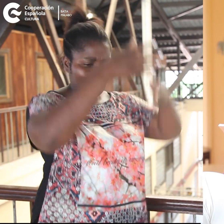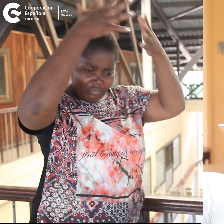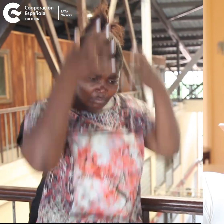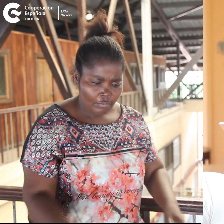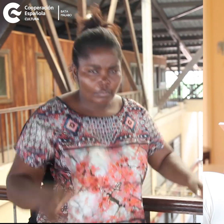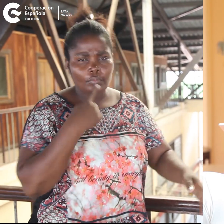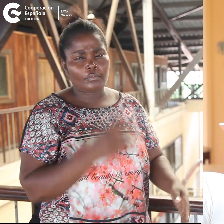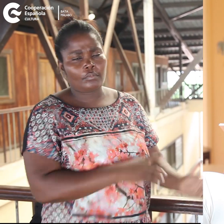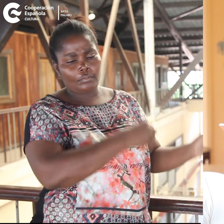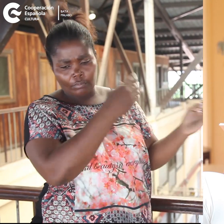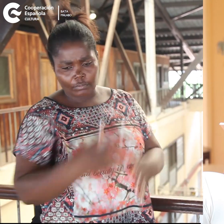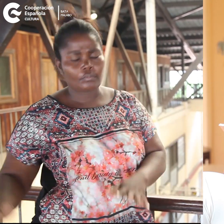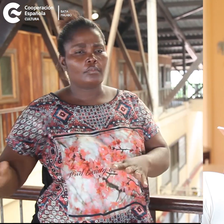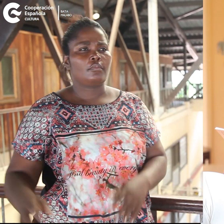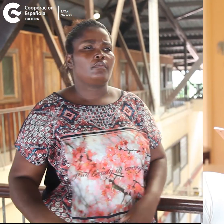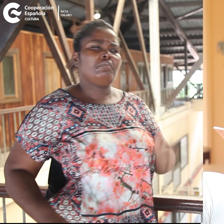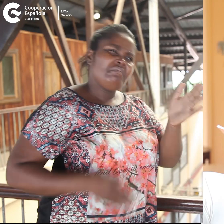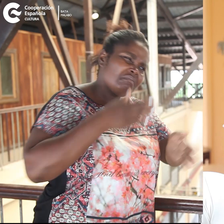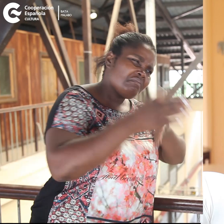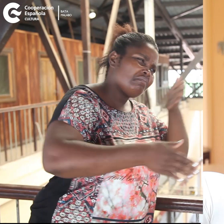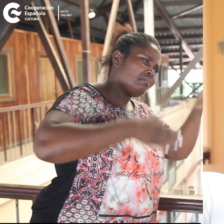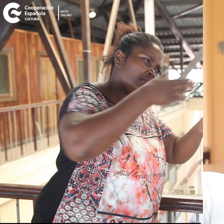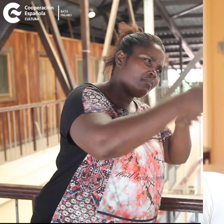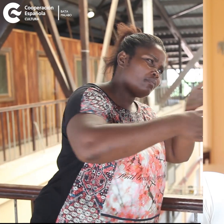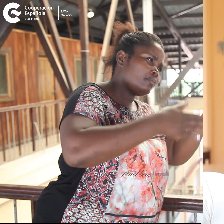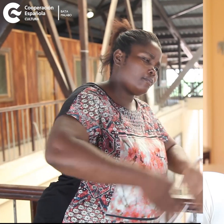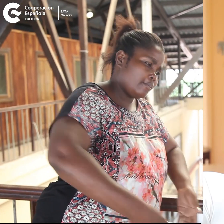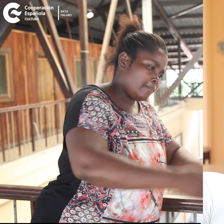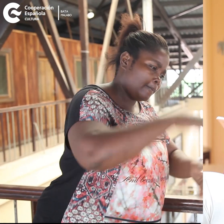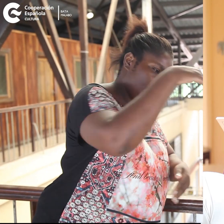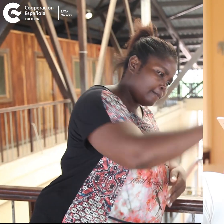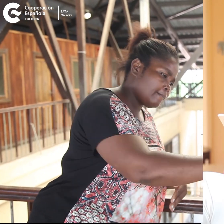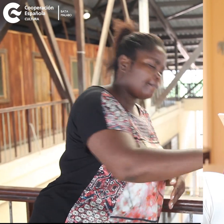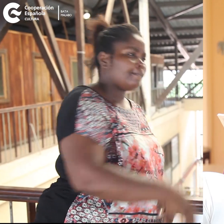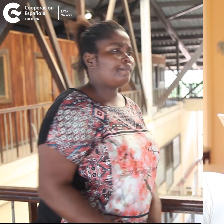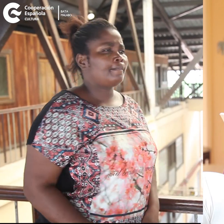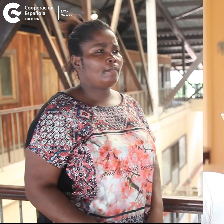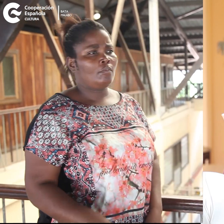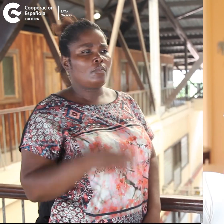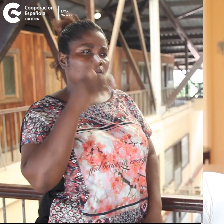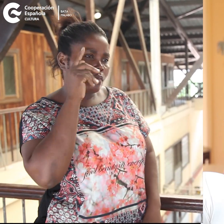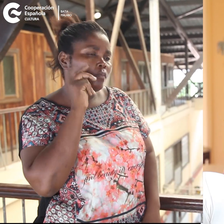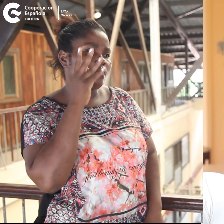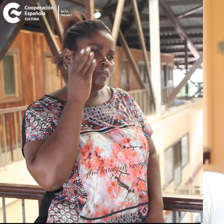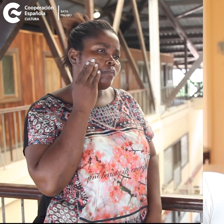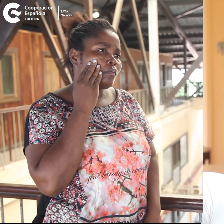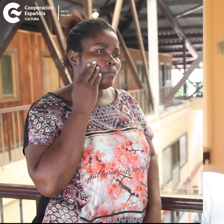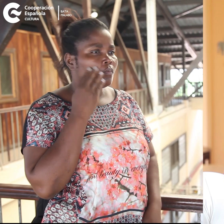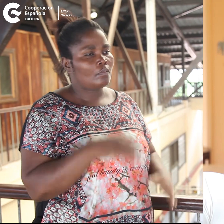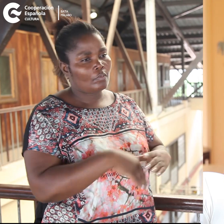los pescados a su antojo y salió corriendo camino abajo. Mona Vitombari salió de su